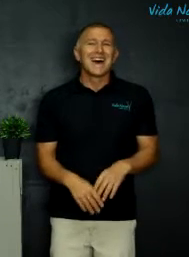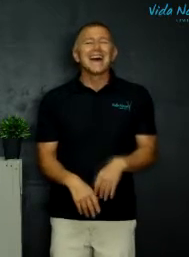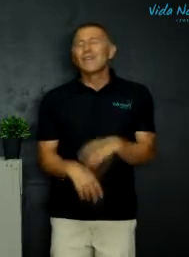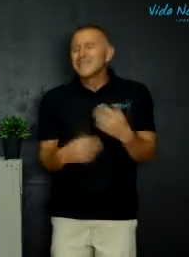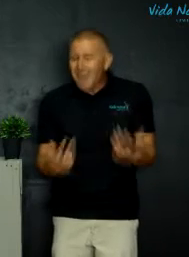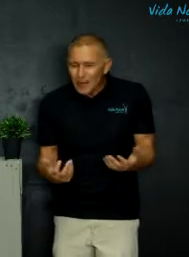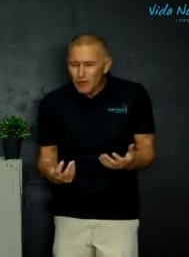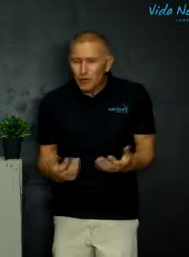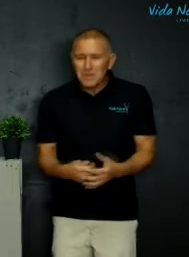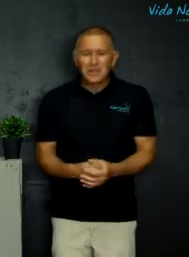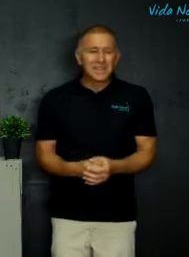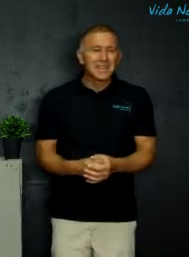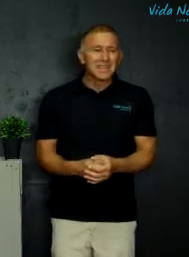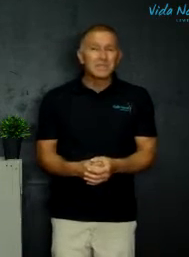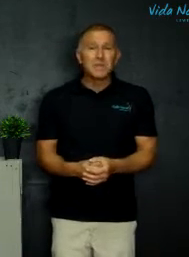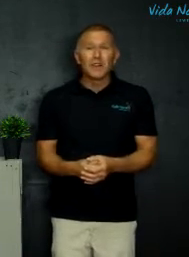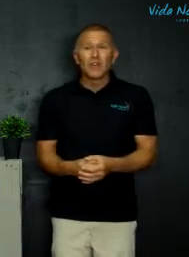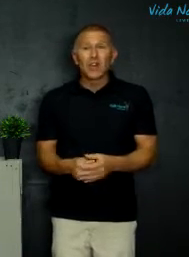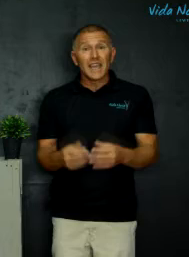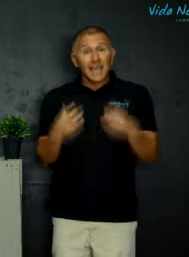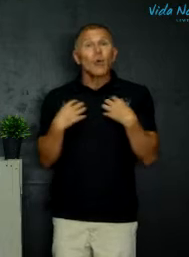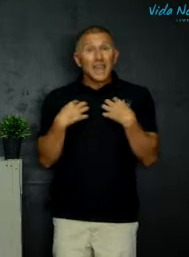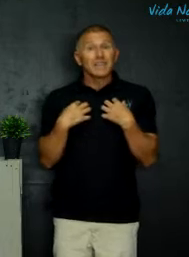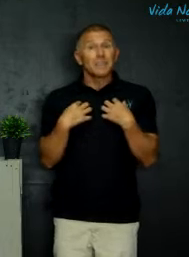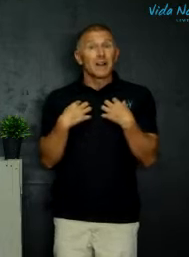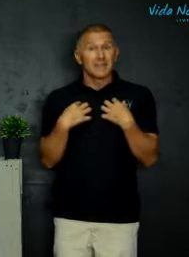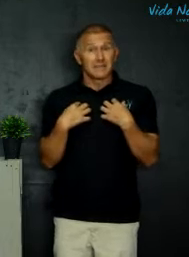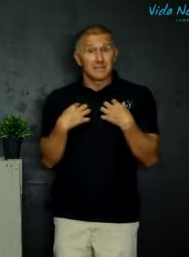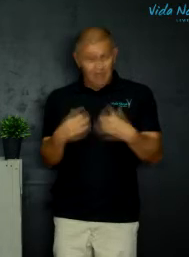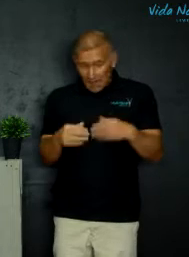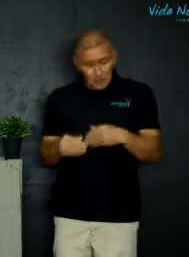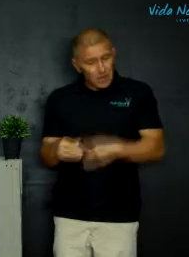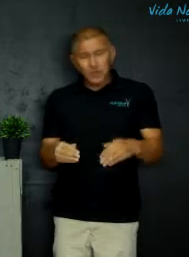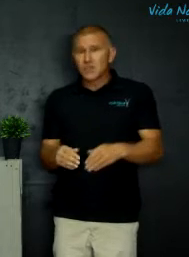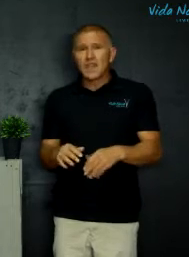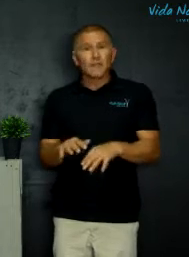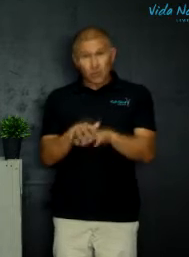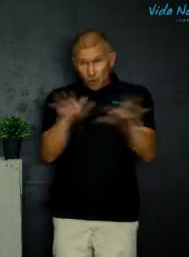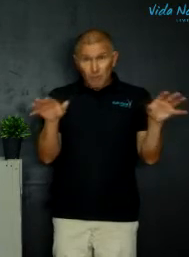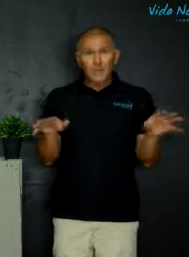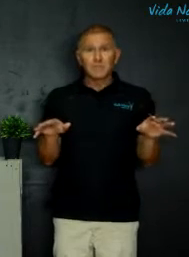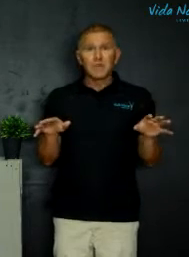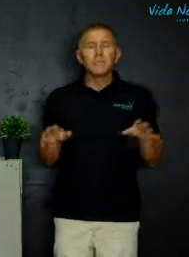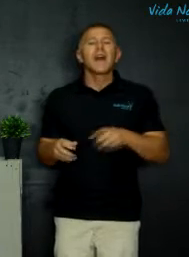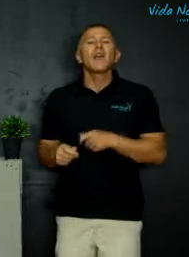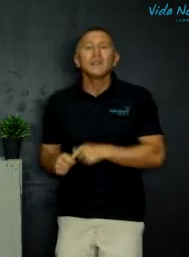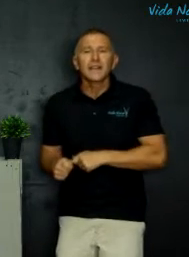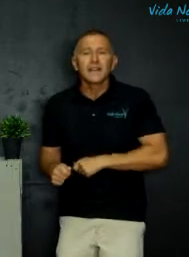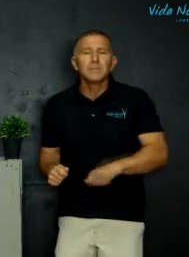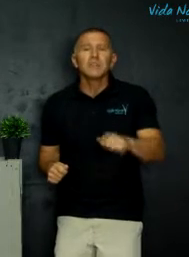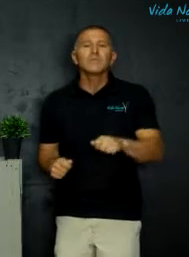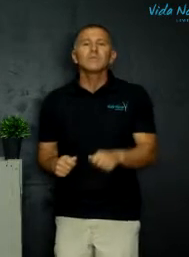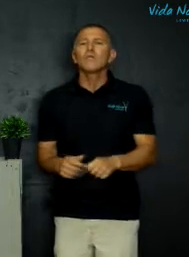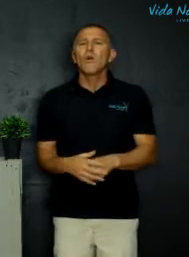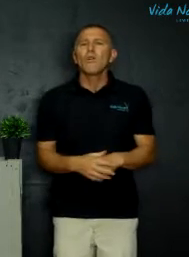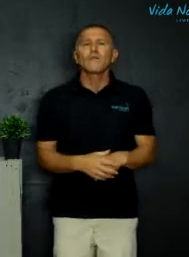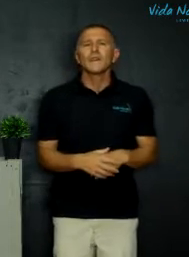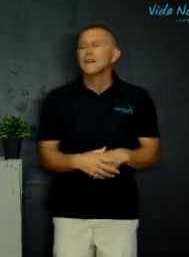Daar was ander vorme van krik het speel waar jy jou eie span is, jy speel vir jouself as een klomp wat speel met elke keer een beerd om te kolf en